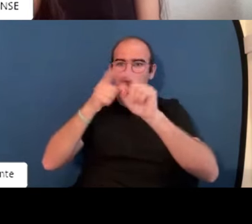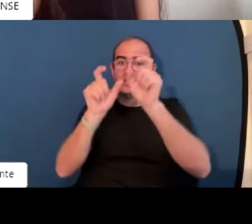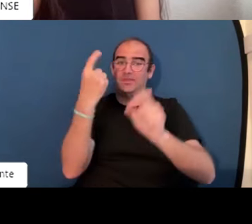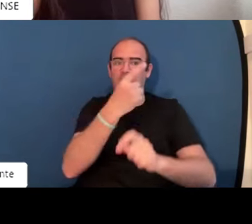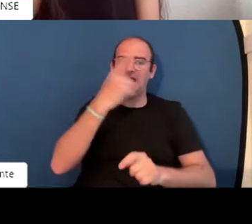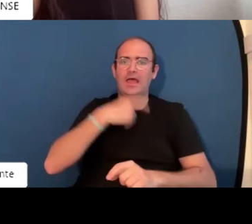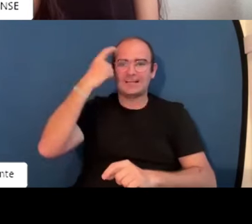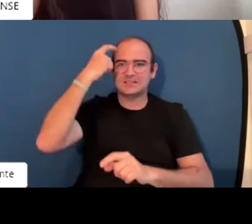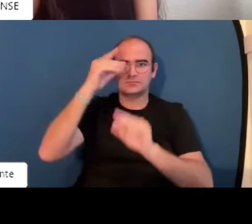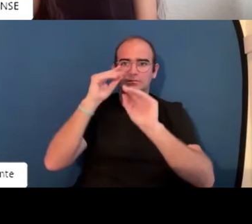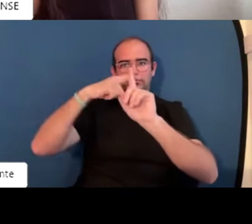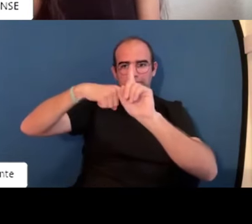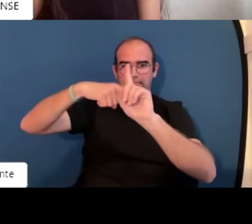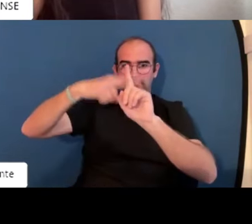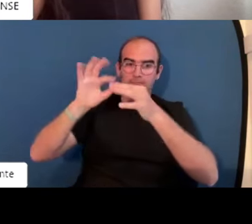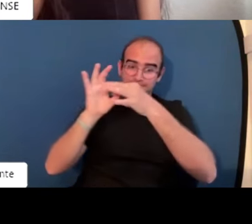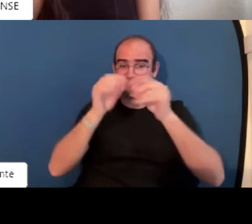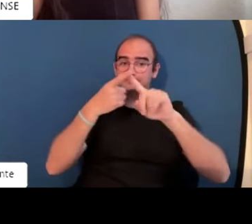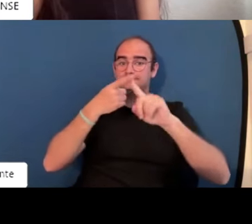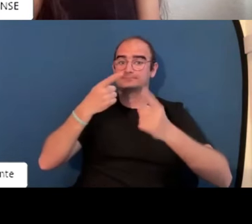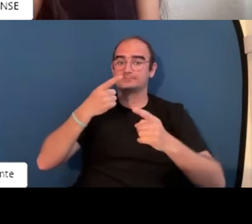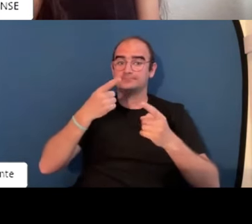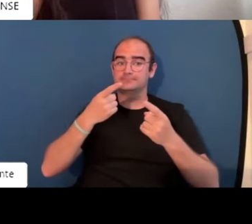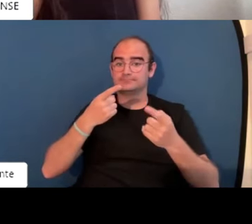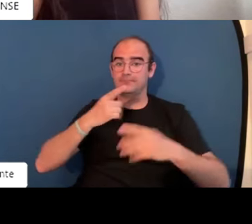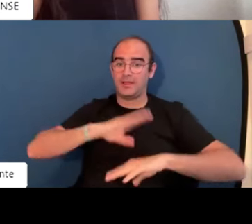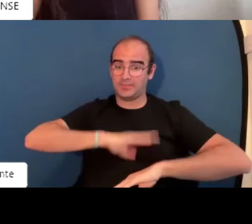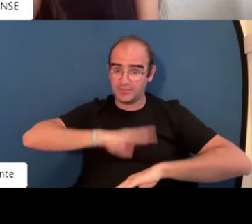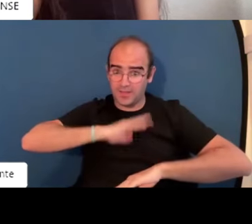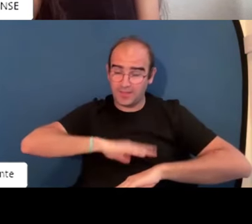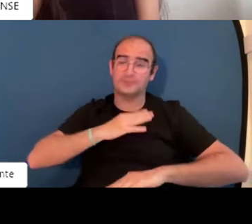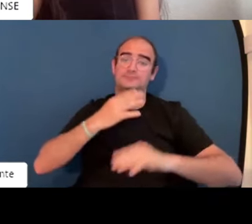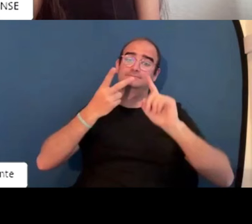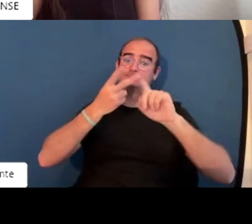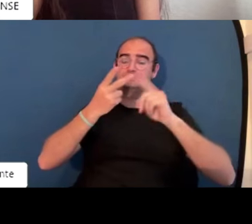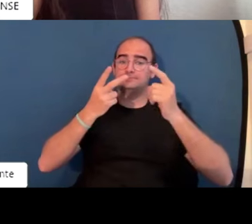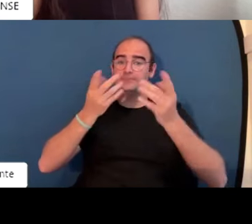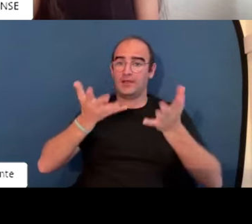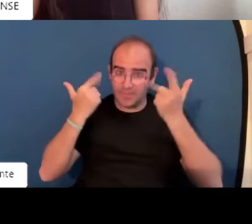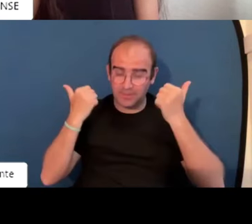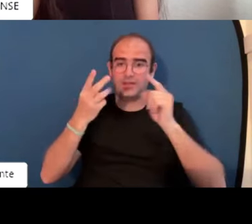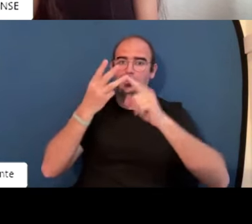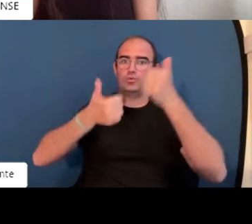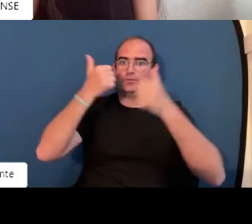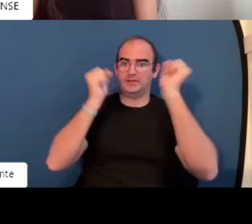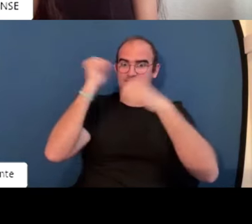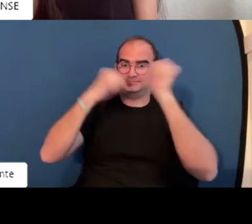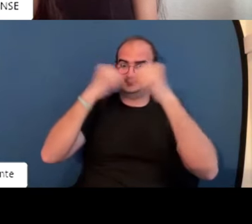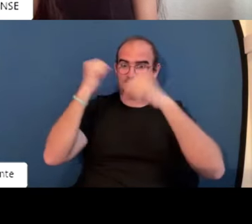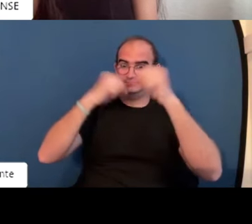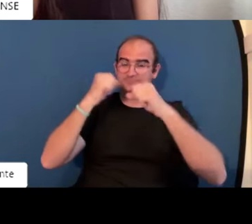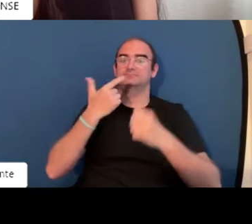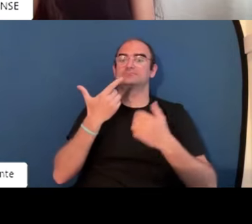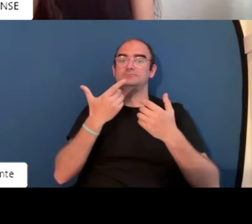al final las empresas lo que buscan son personas con capacidad con